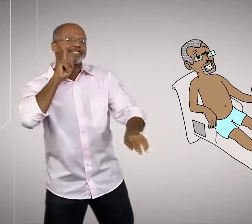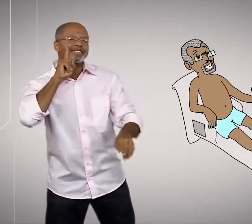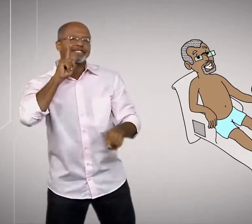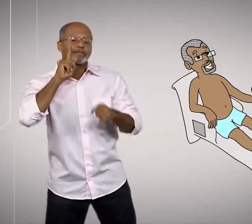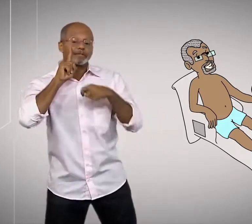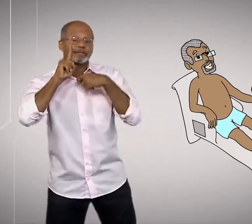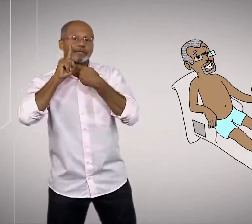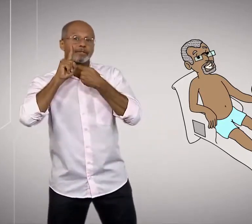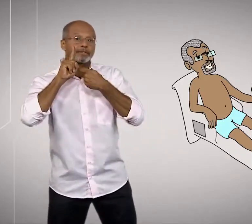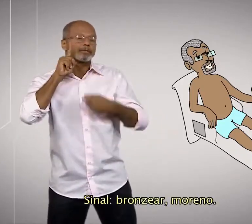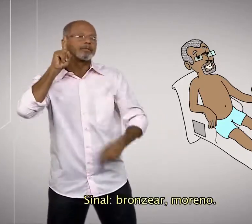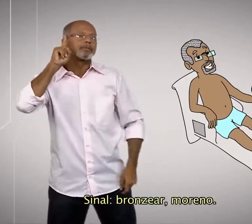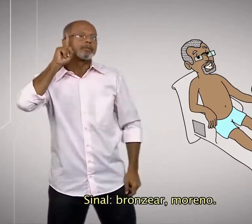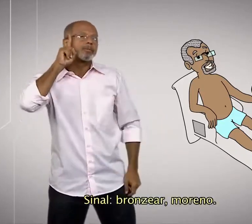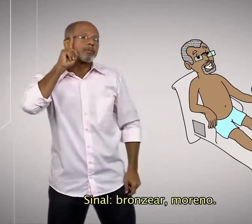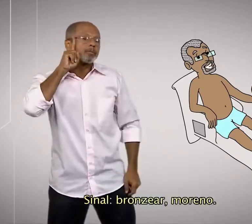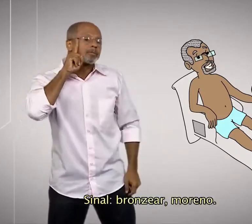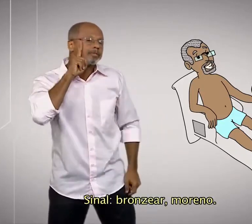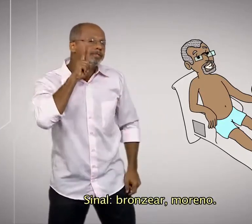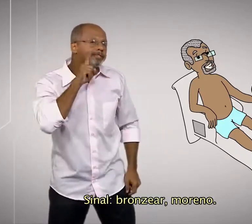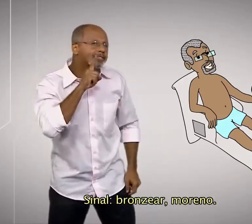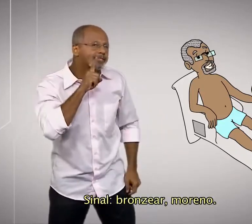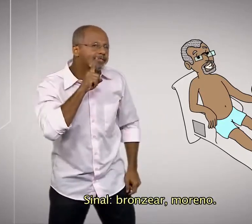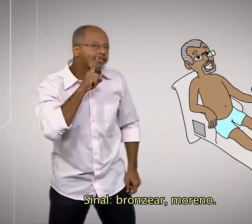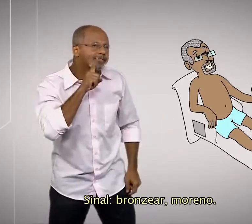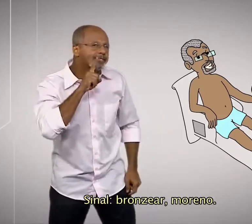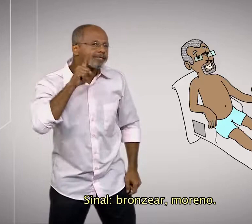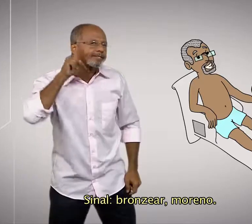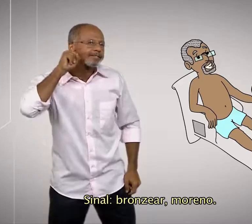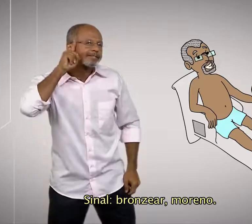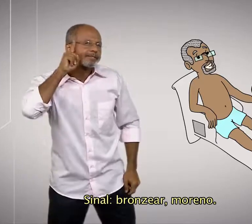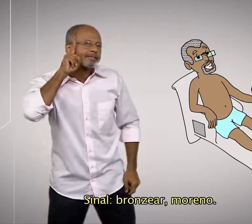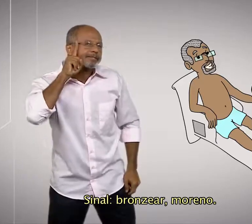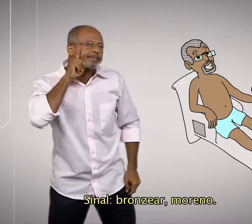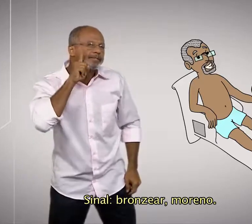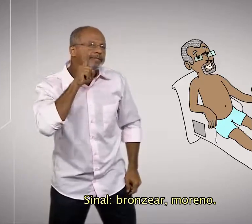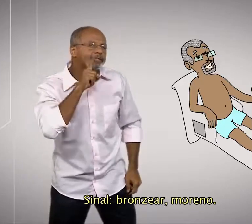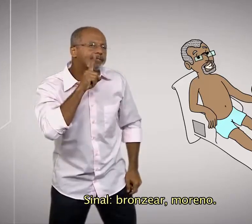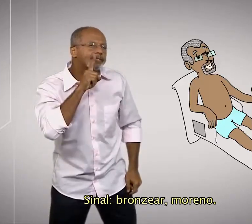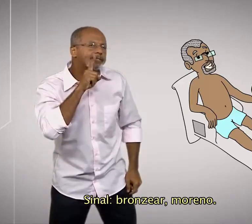Sinal, brunzear. Moreno.